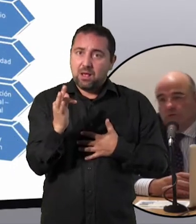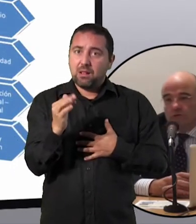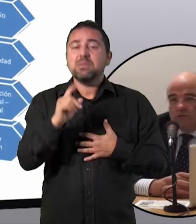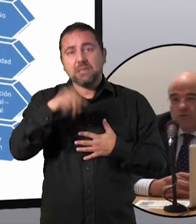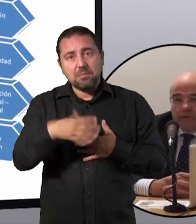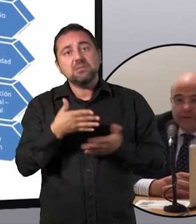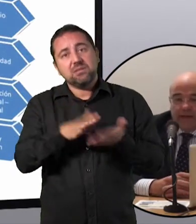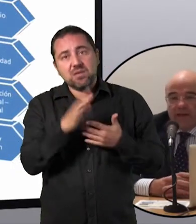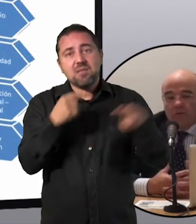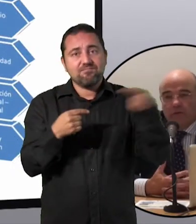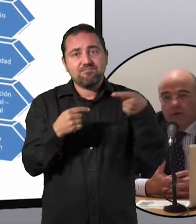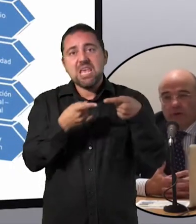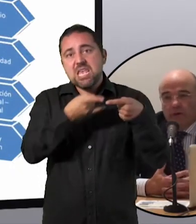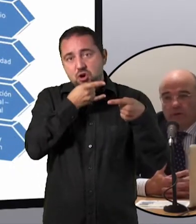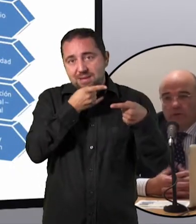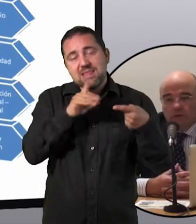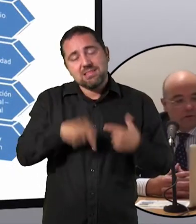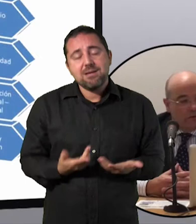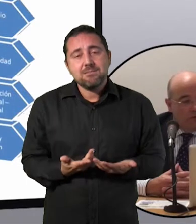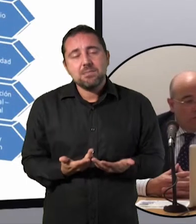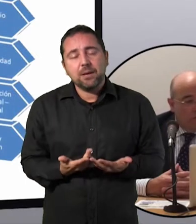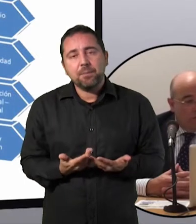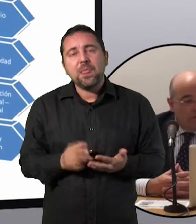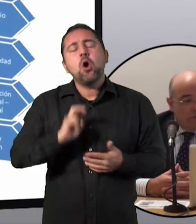lo consideramos como una ventaja y como un inconveniente.